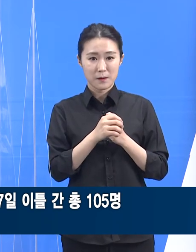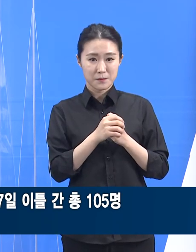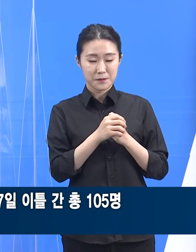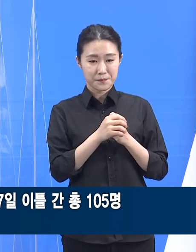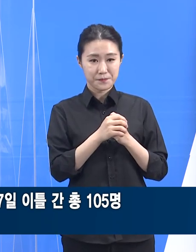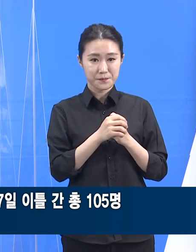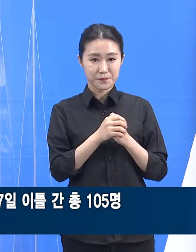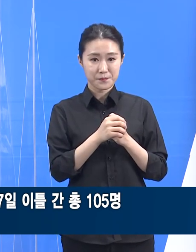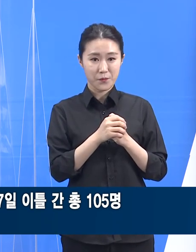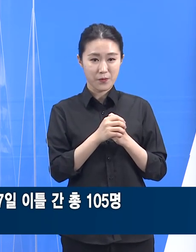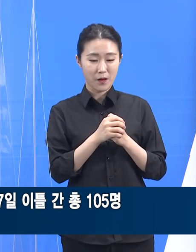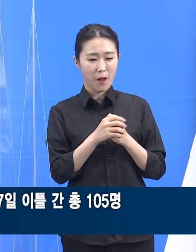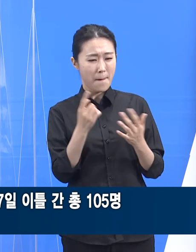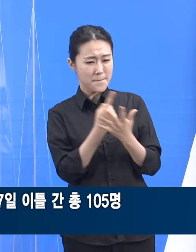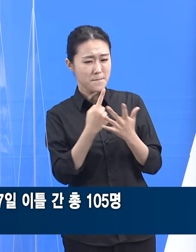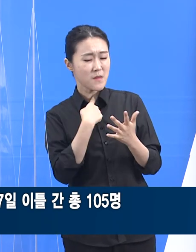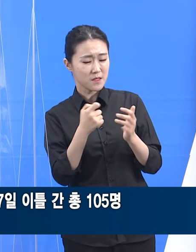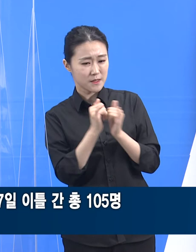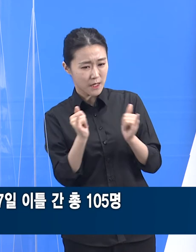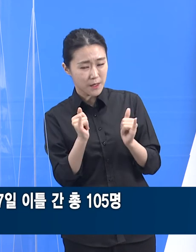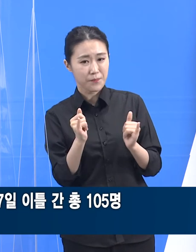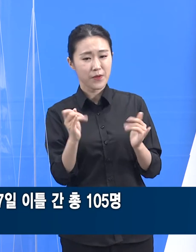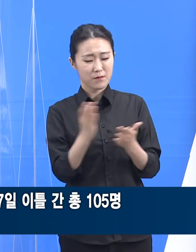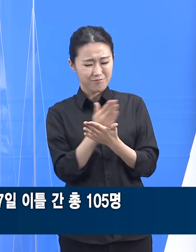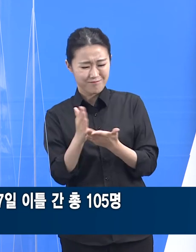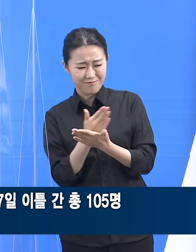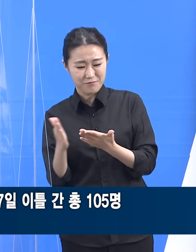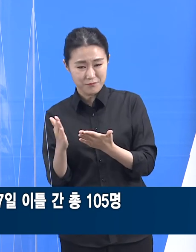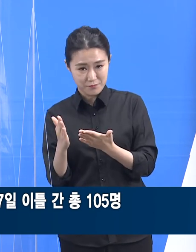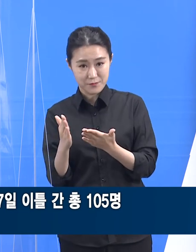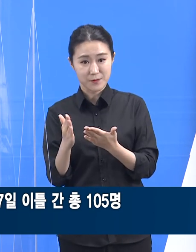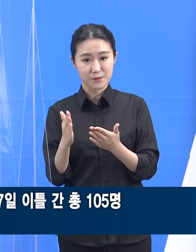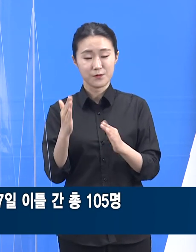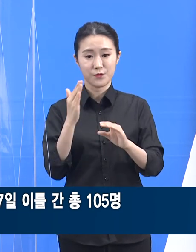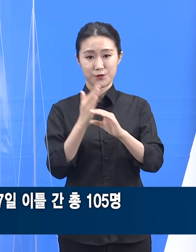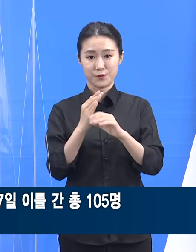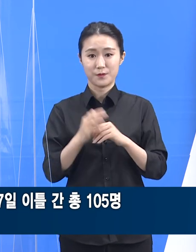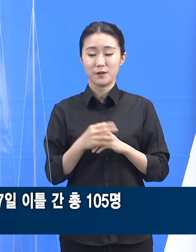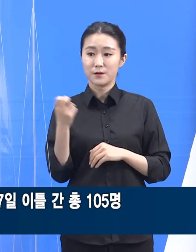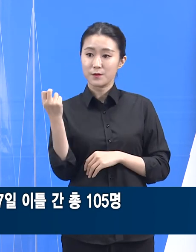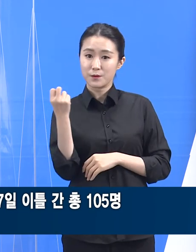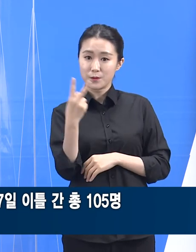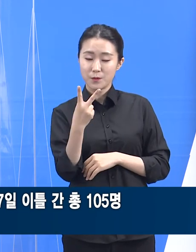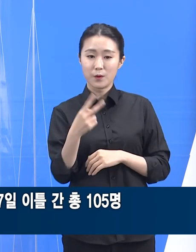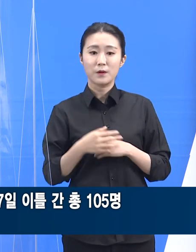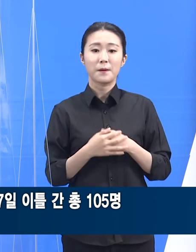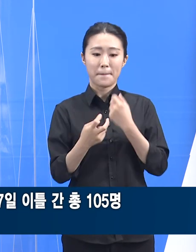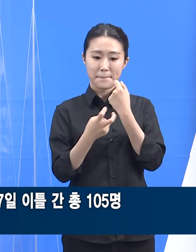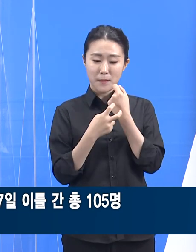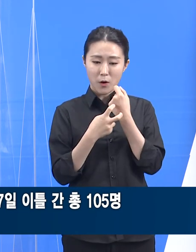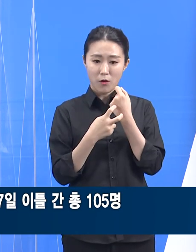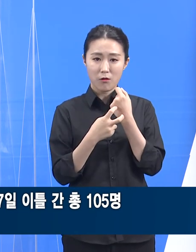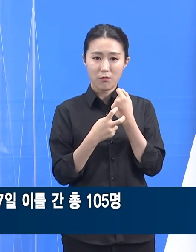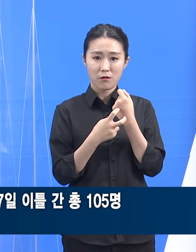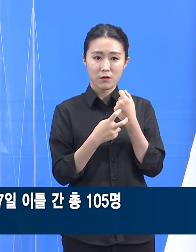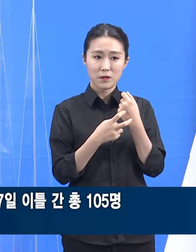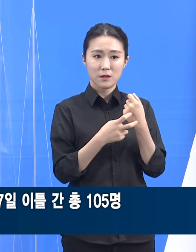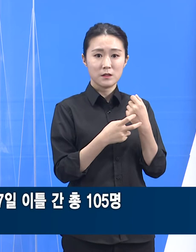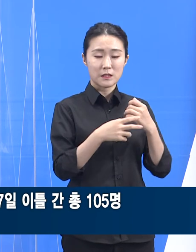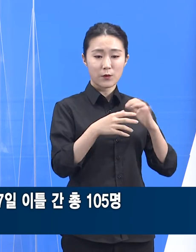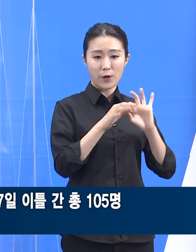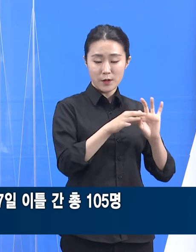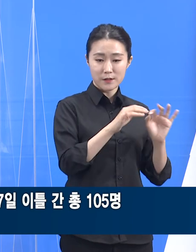안산시에서 설치할 임시선별검사소 2개소에 의료인력 30명과 행정지원인력을